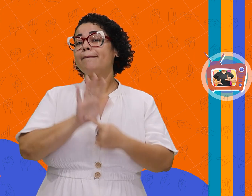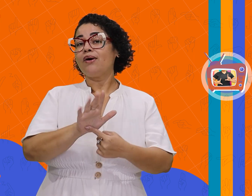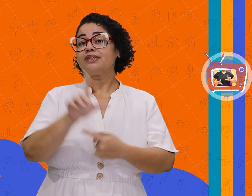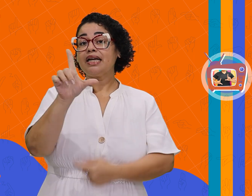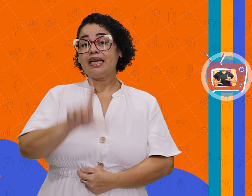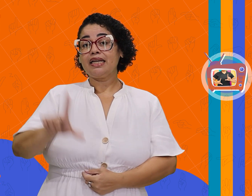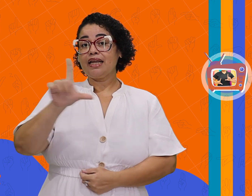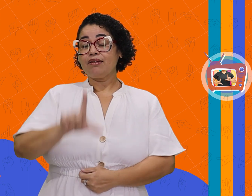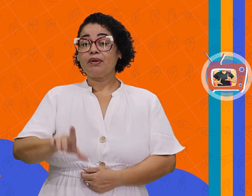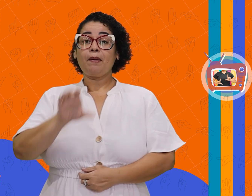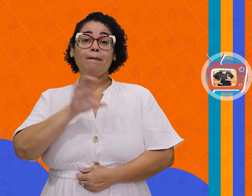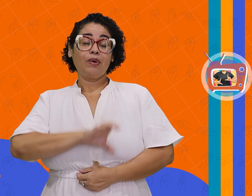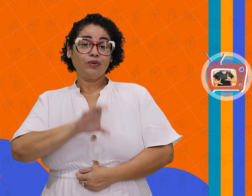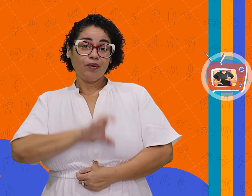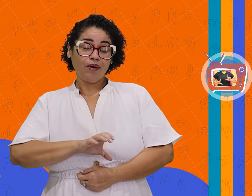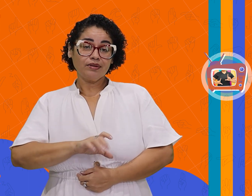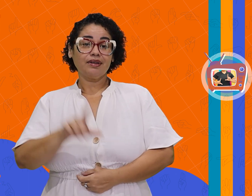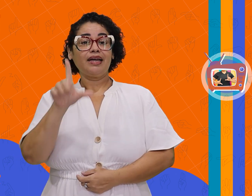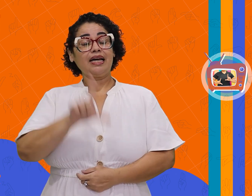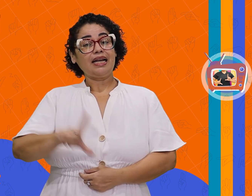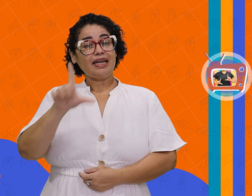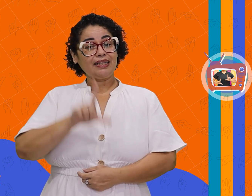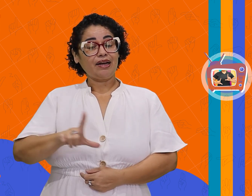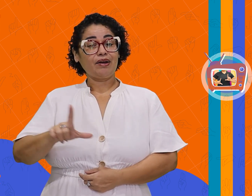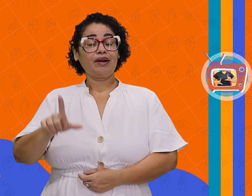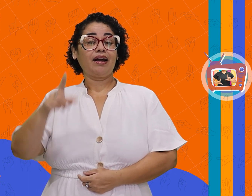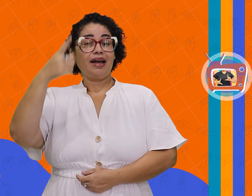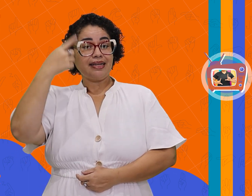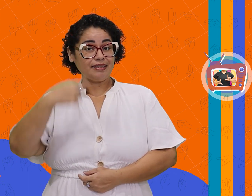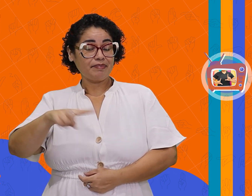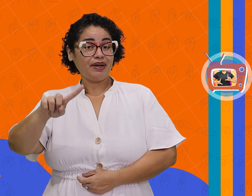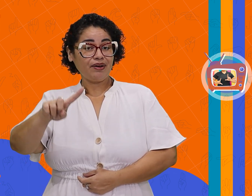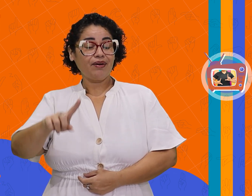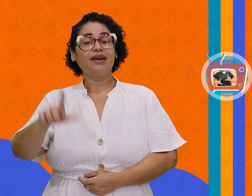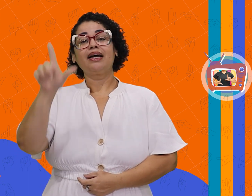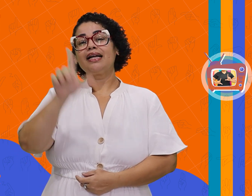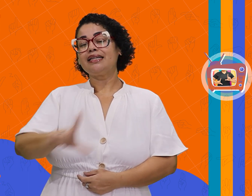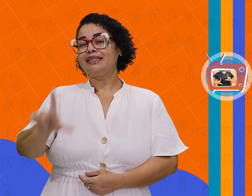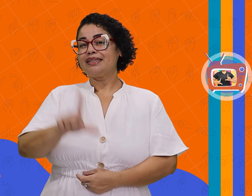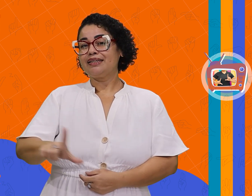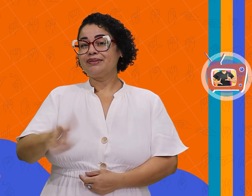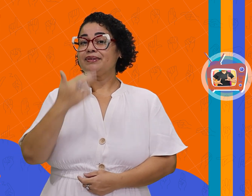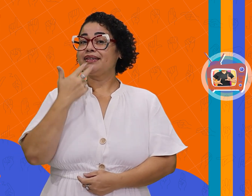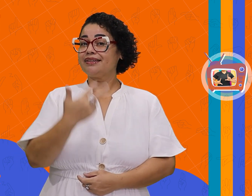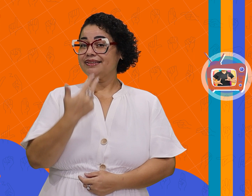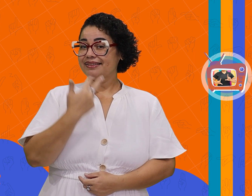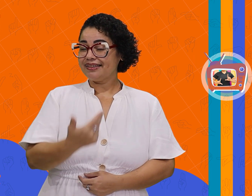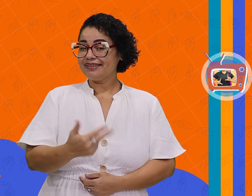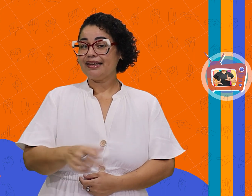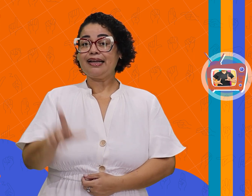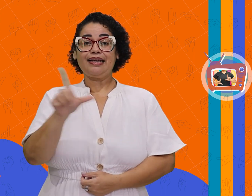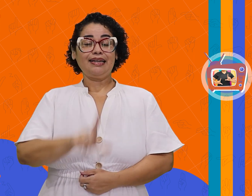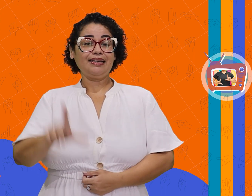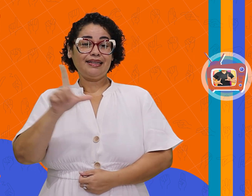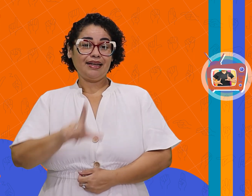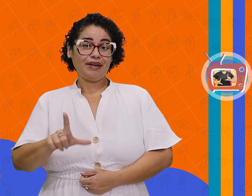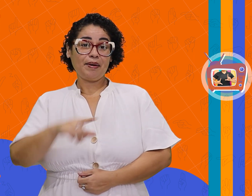literatura portuguesa, a literatura espanhola, a literatura inglesa, a literatura